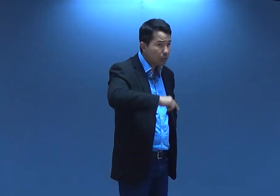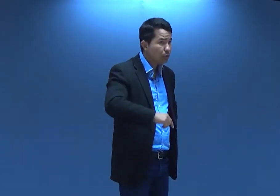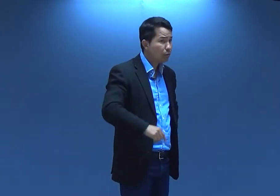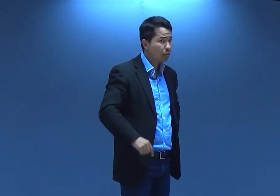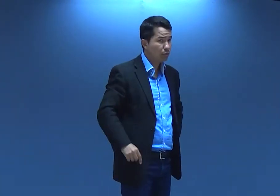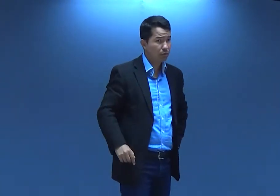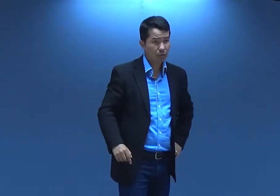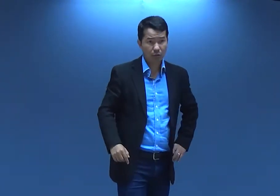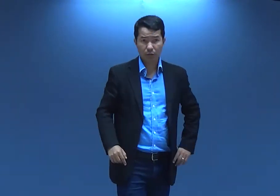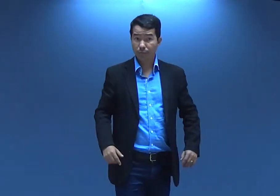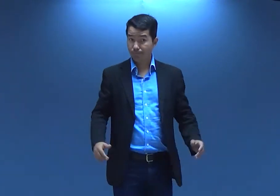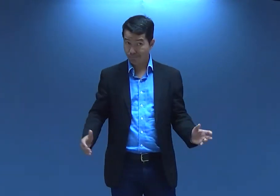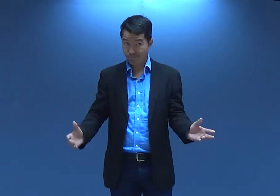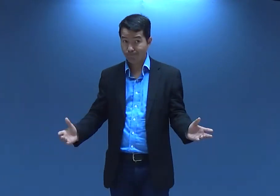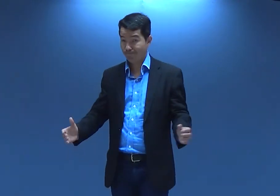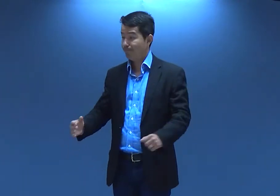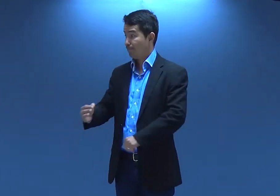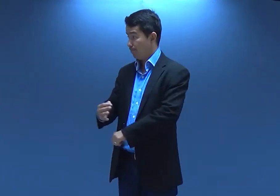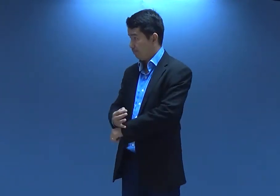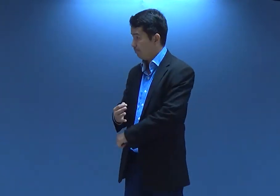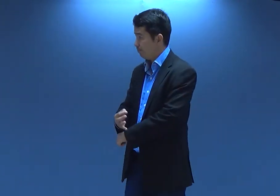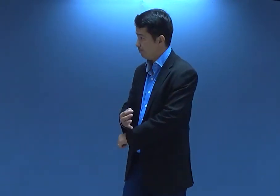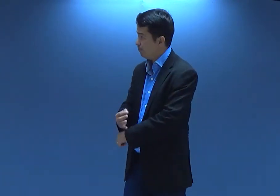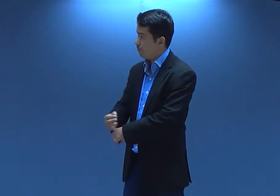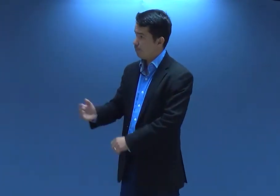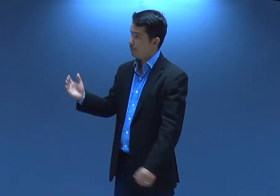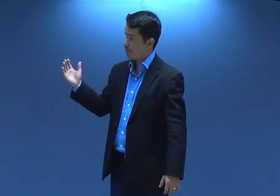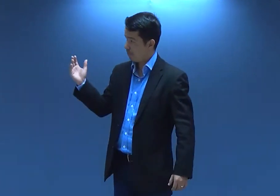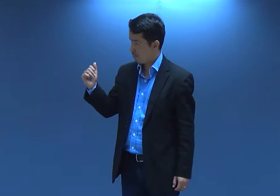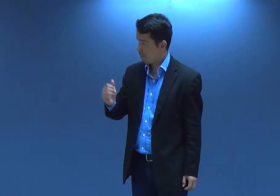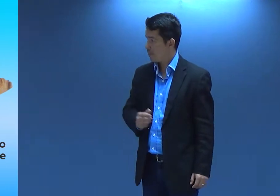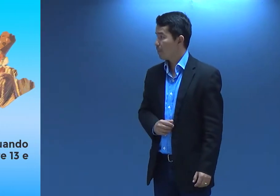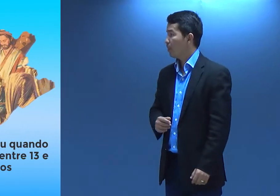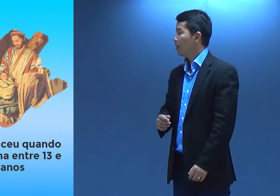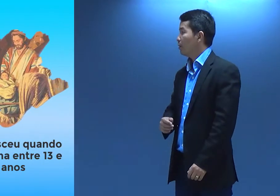Muito difícil. Mas ela suportou tudo isso.